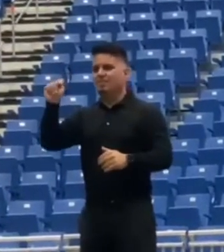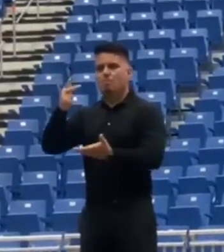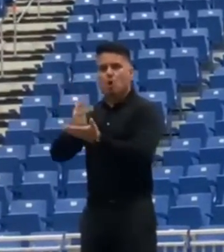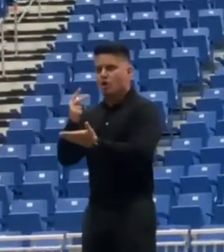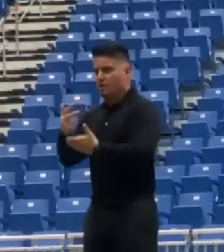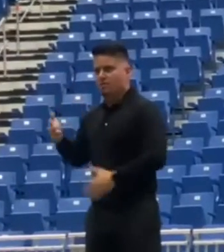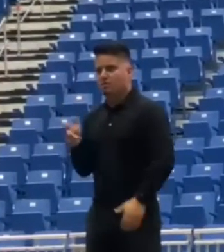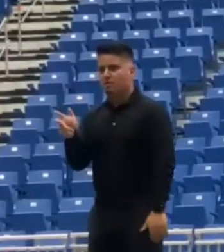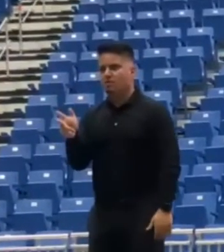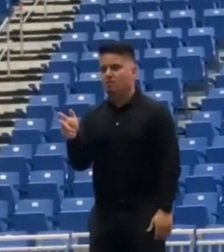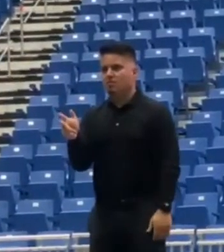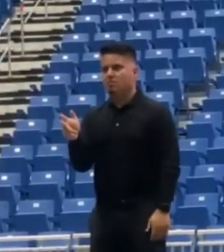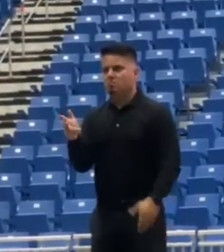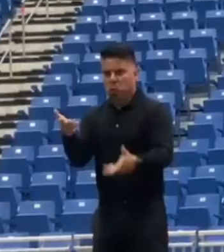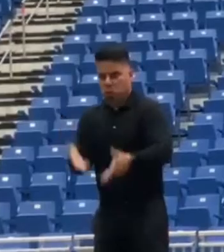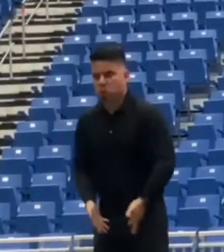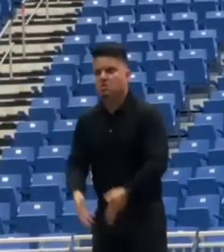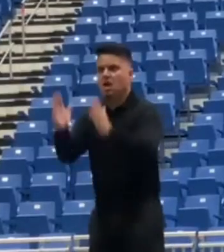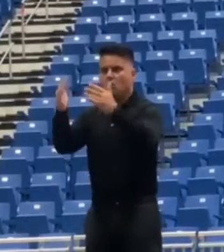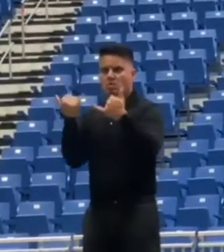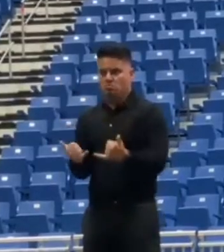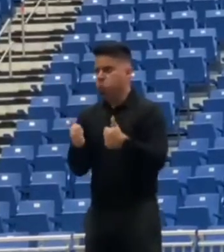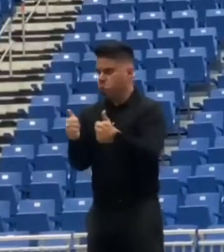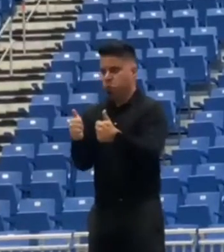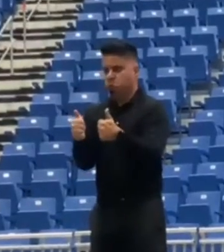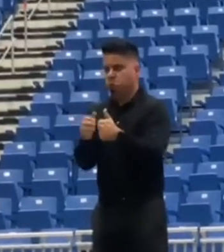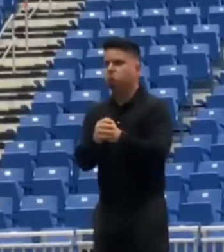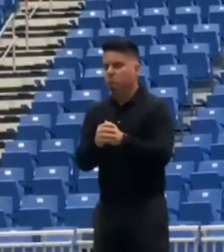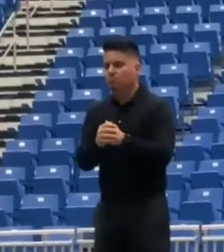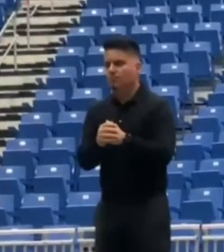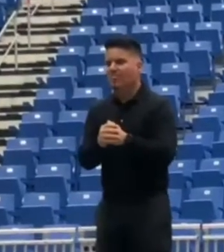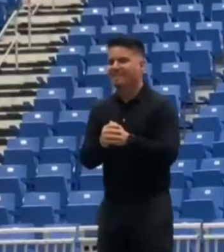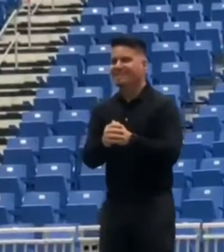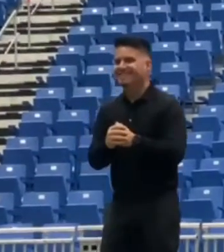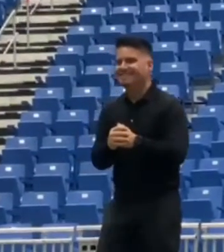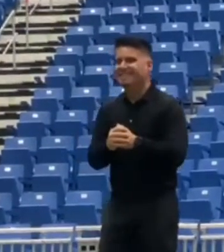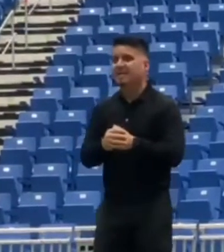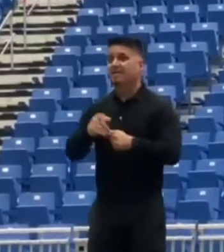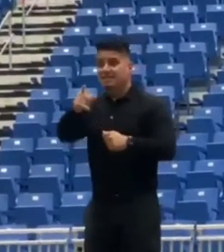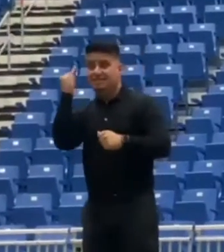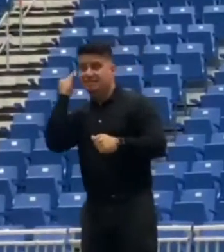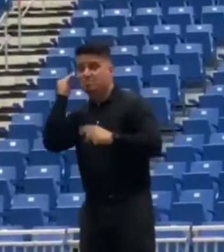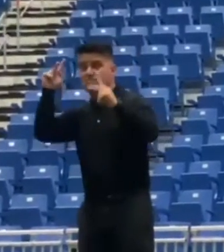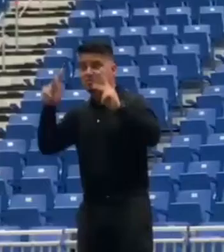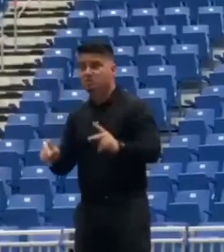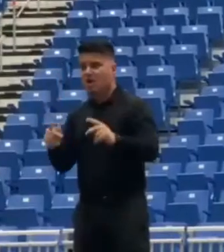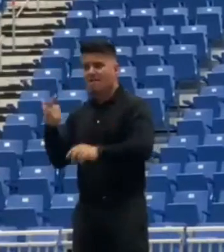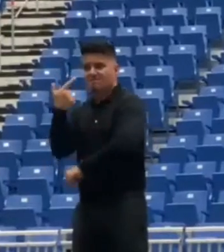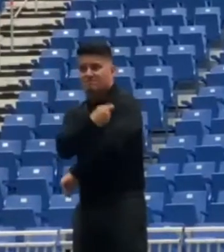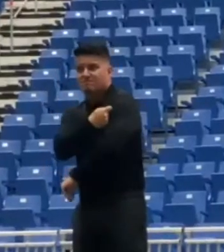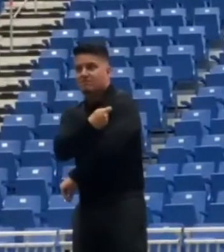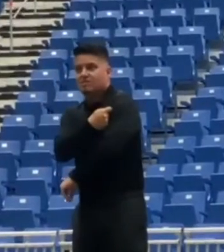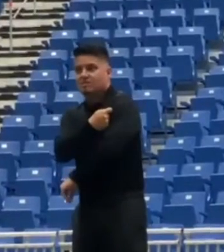viajeros para eximir a personas que pueden probar que están vacunados completamente de la exigencia de prueba